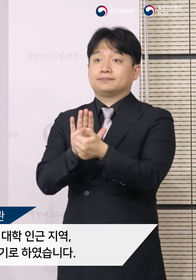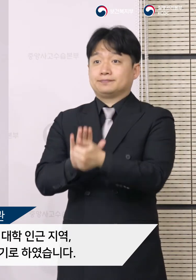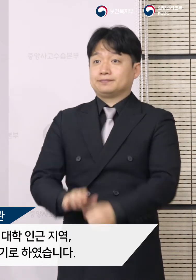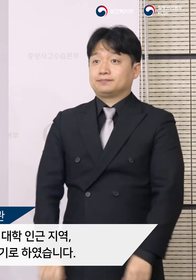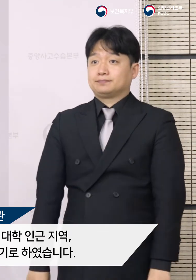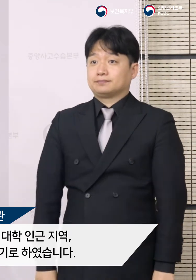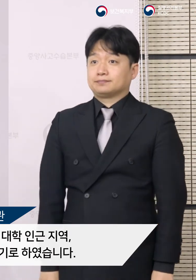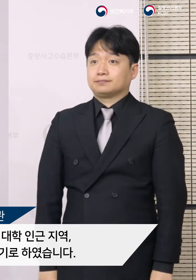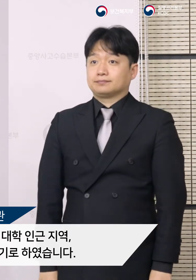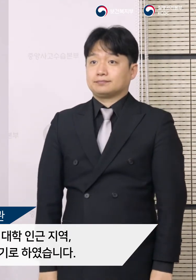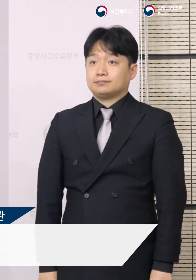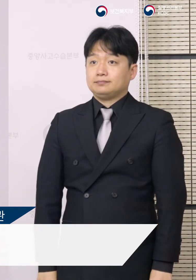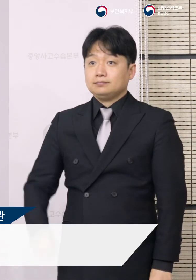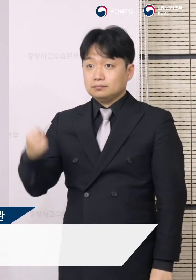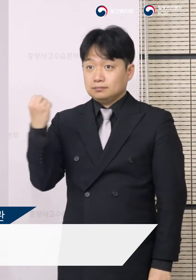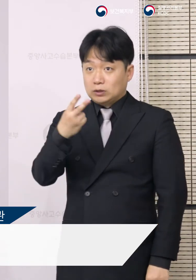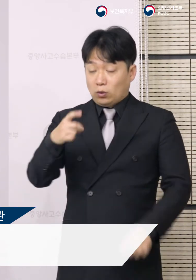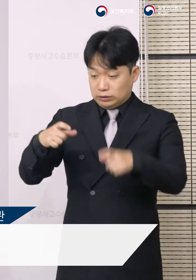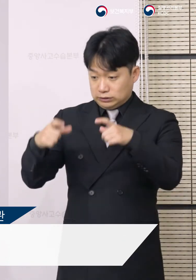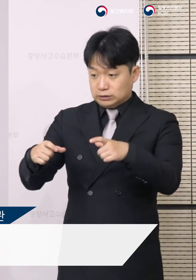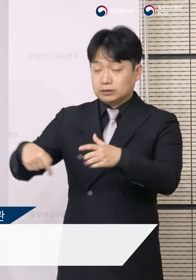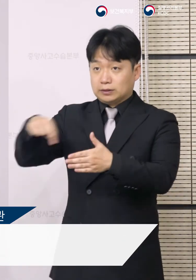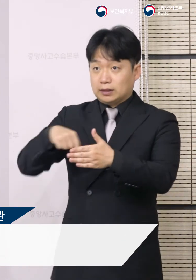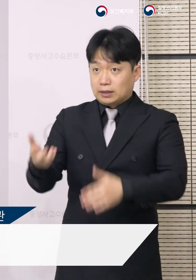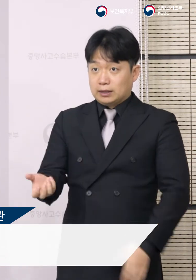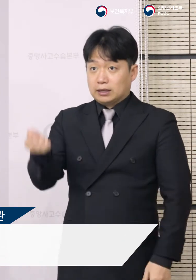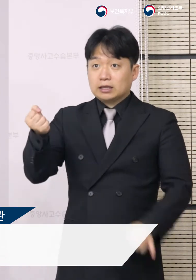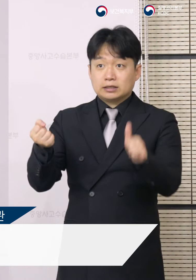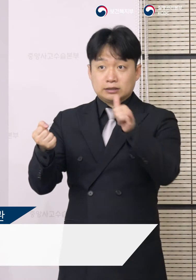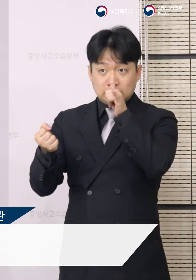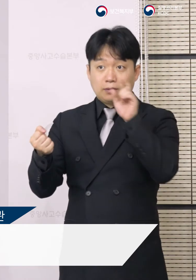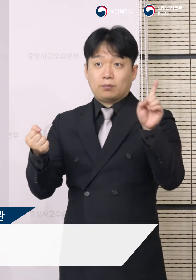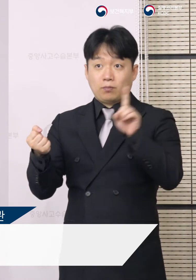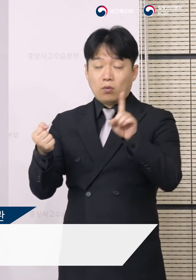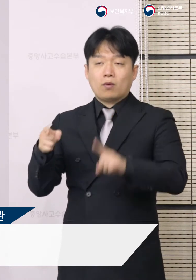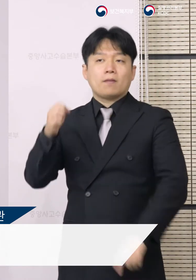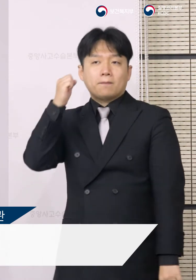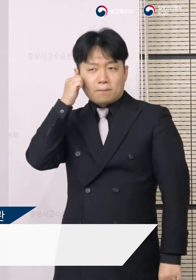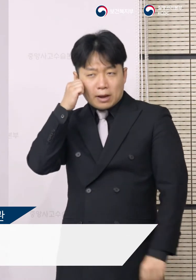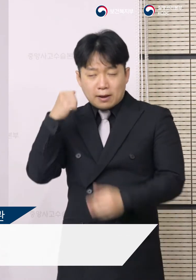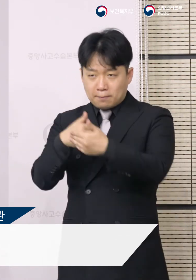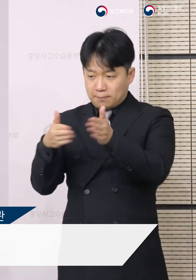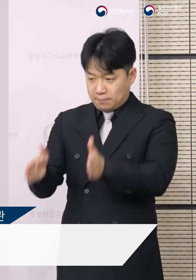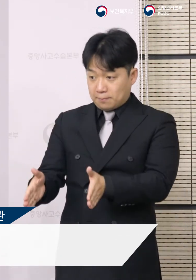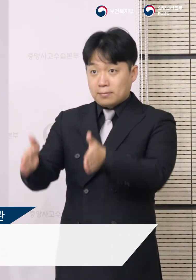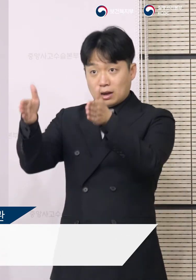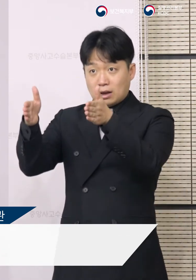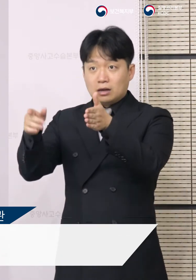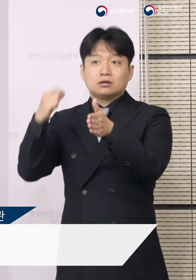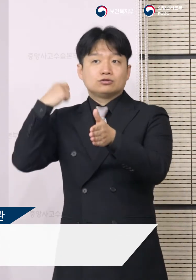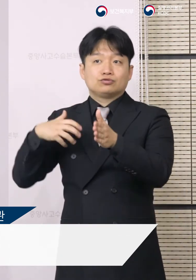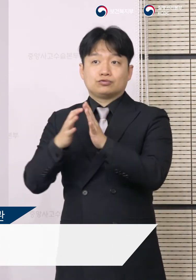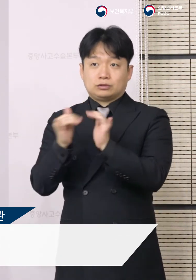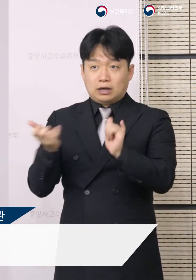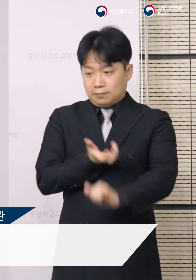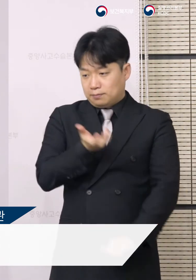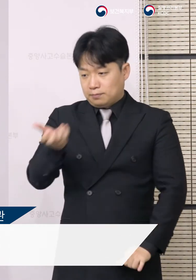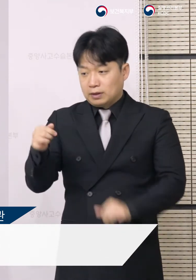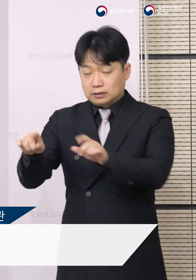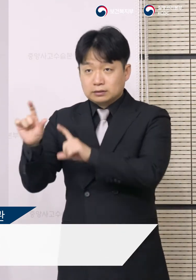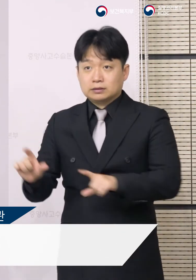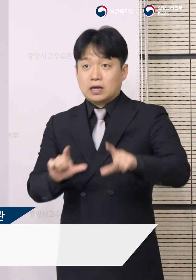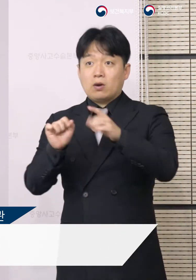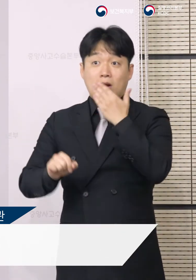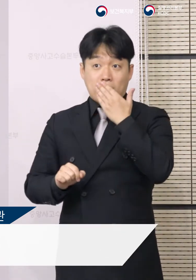지원하기로 하였습니다. 또한 지자체에서 보유하고 있는 숙박시설 등을 중국 유학생들의 거주시설로